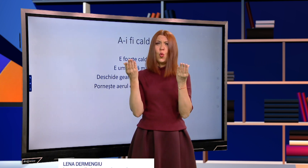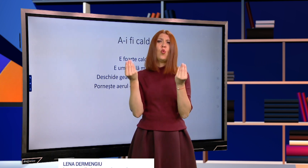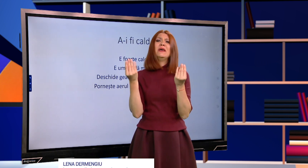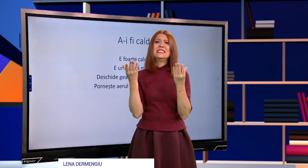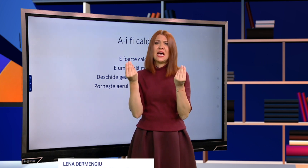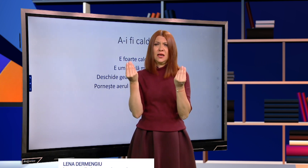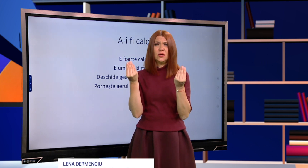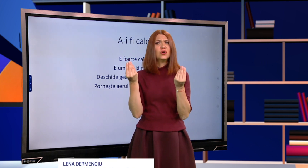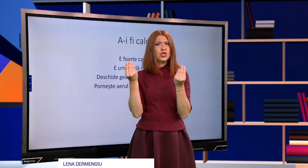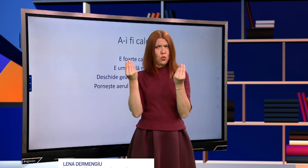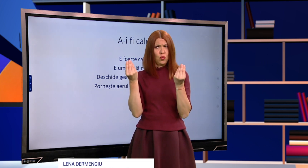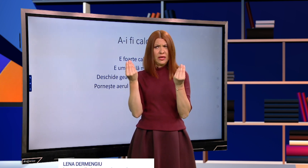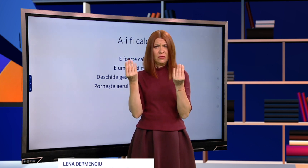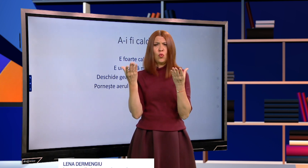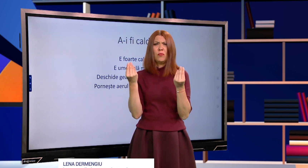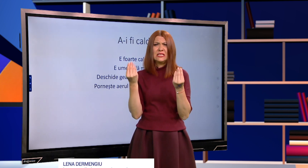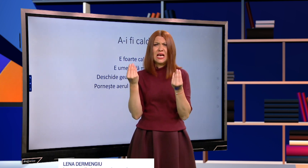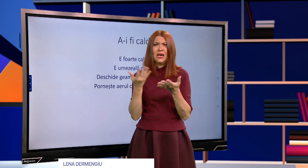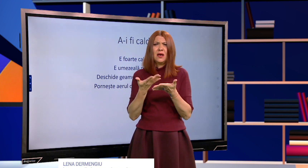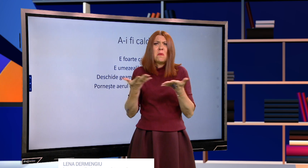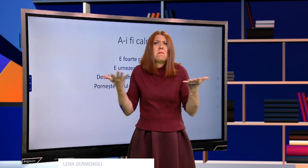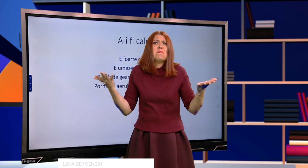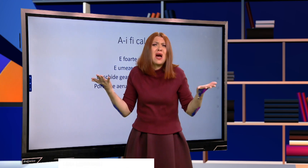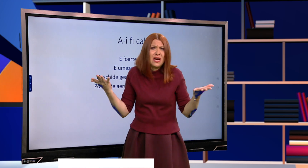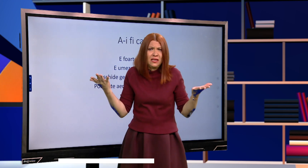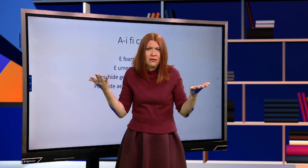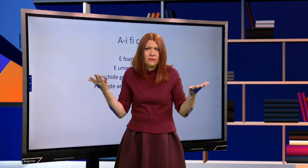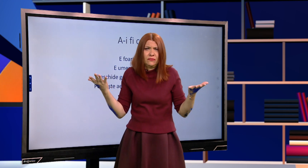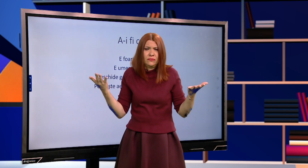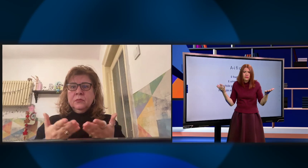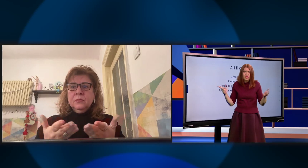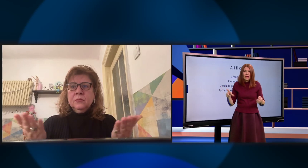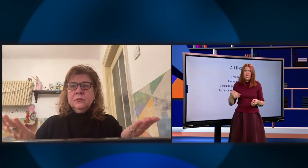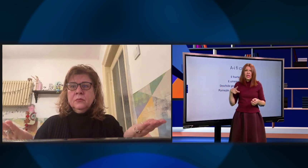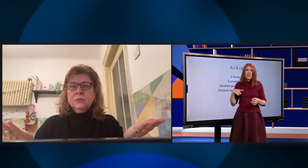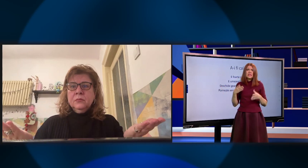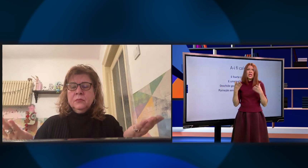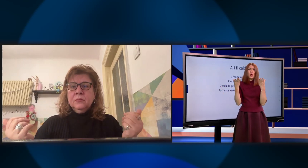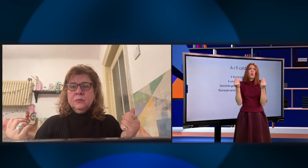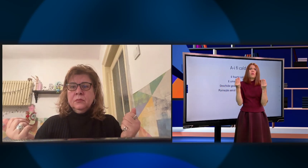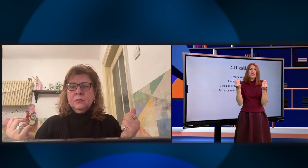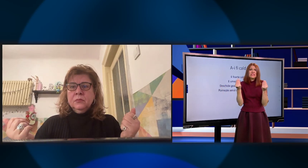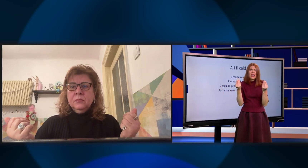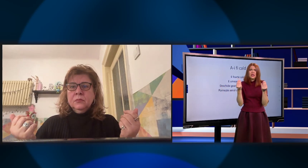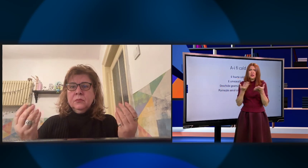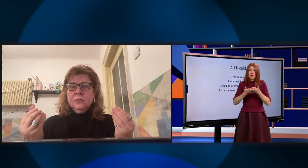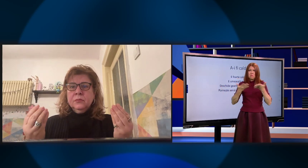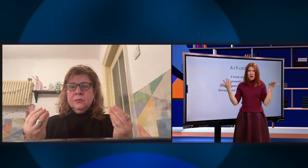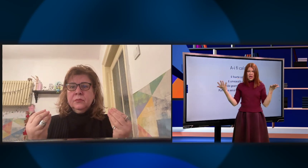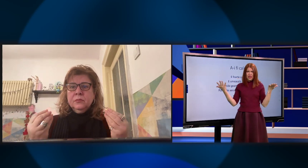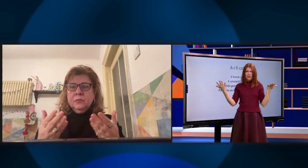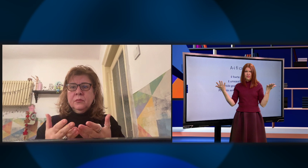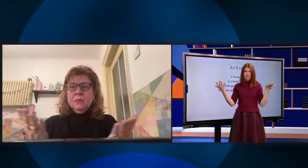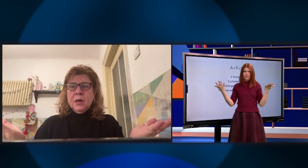nou. Umezeală și umed. Umezeală mare. Este umezeală